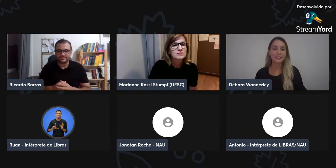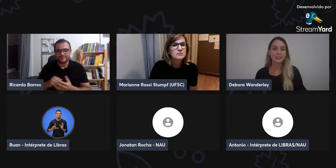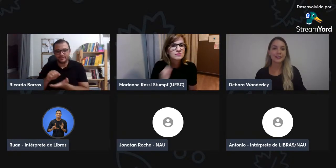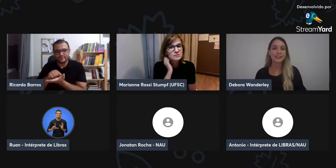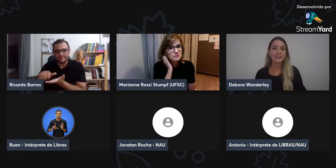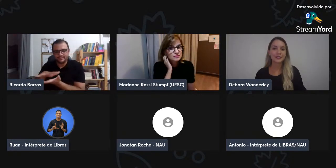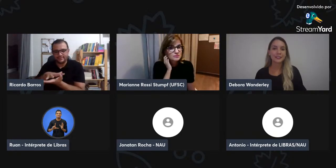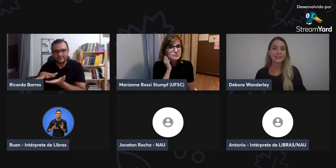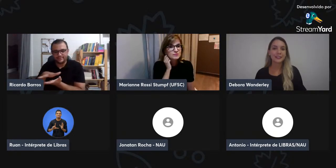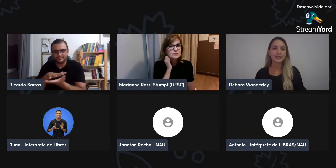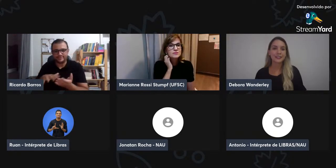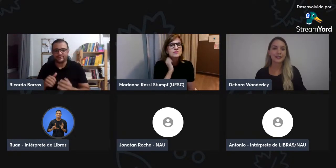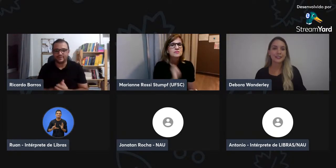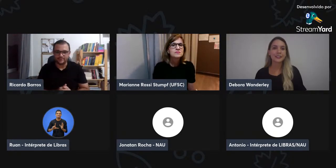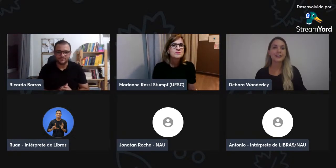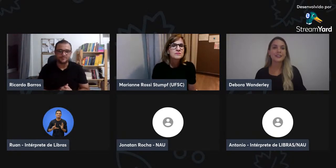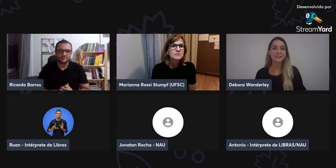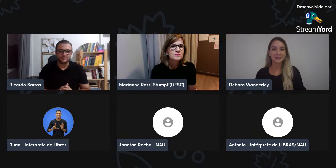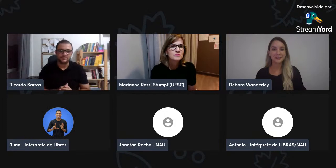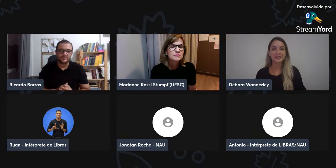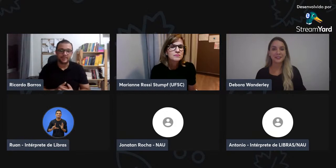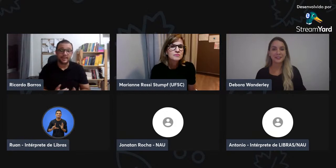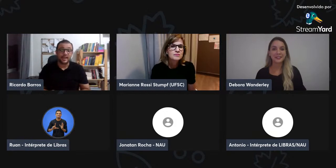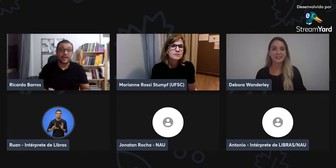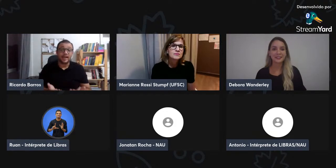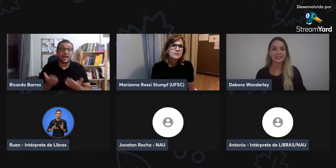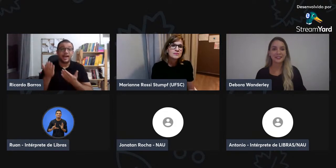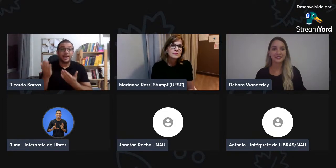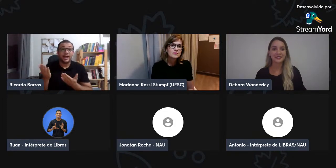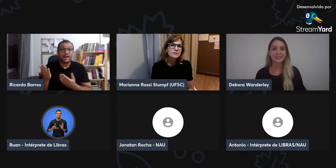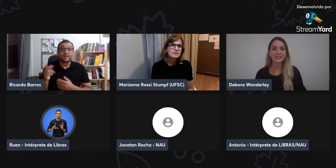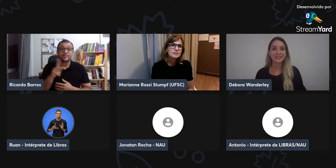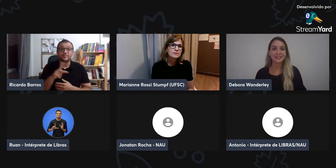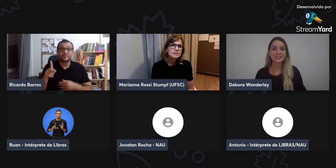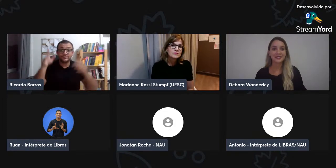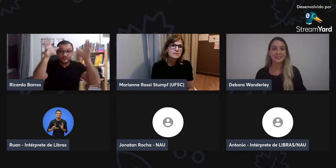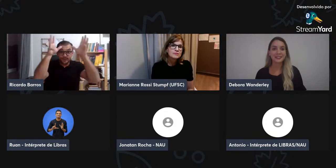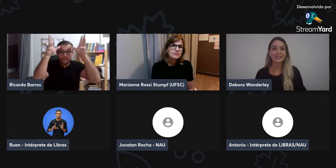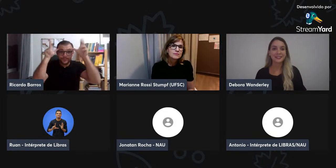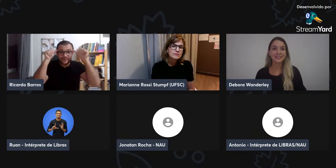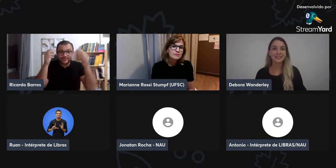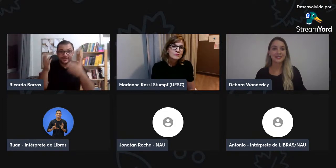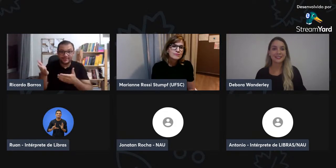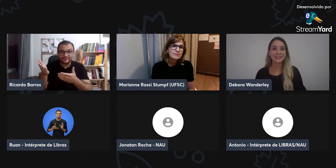pós-doutoral da Universidade Católica Portuguesa. Ela professora também pela UFRGS.